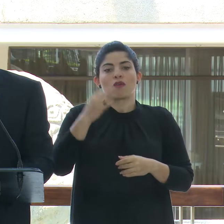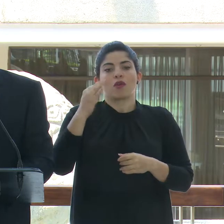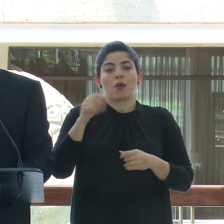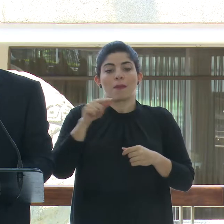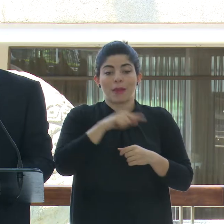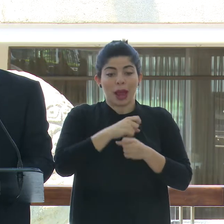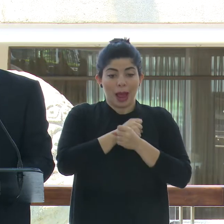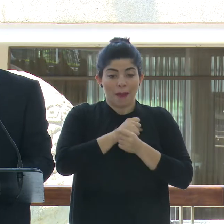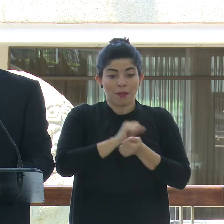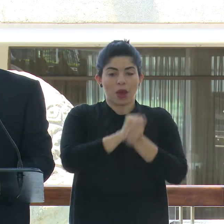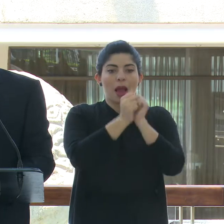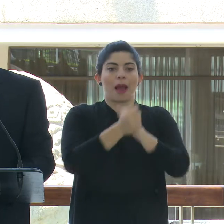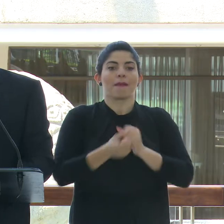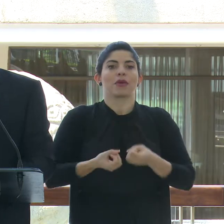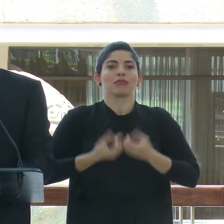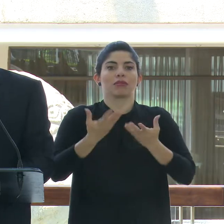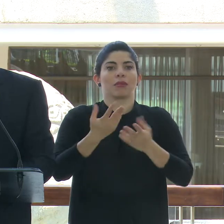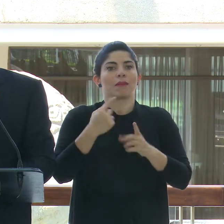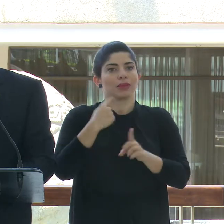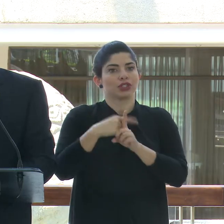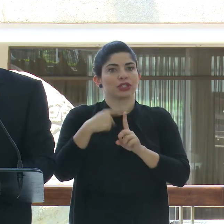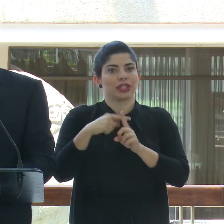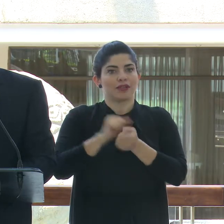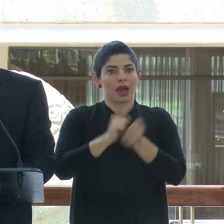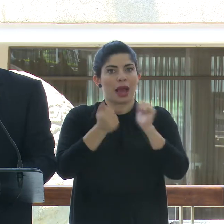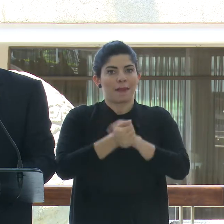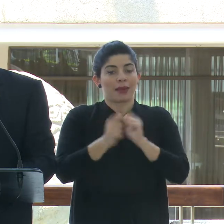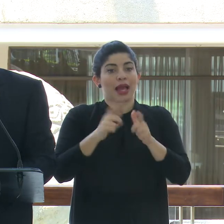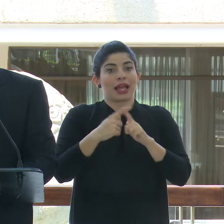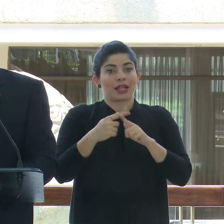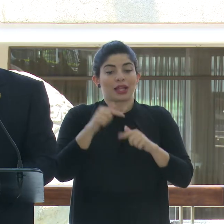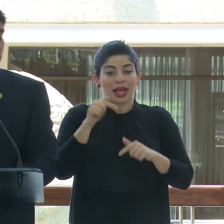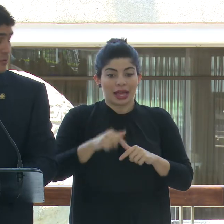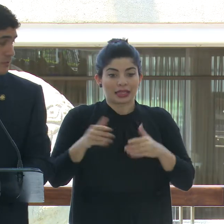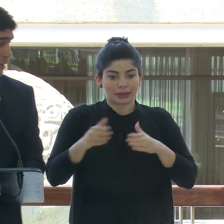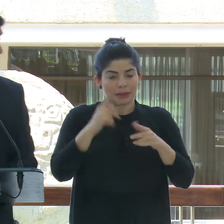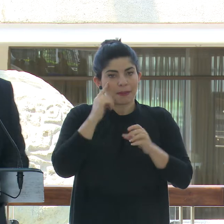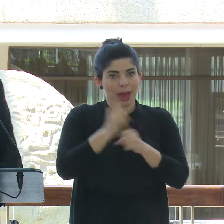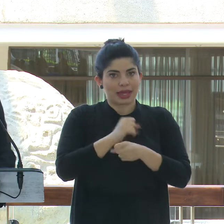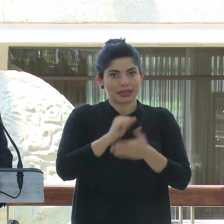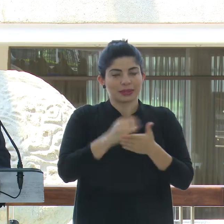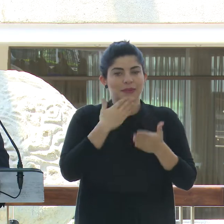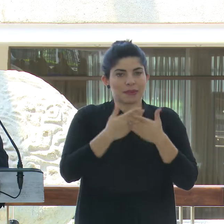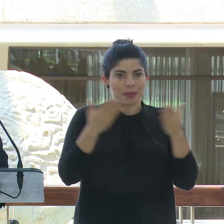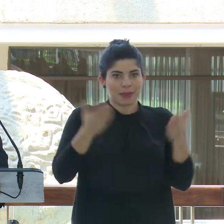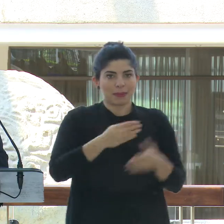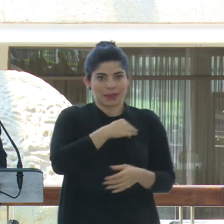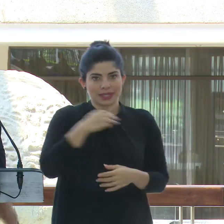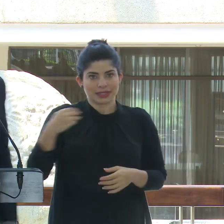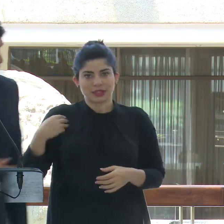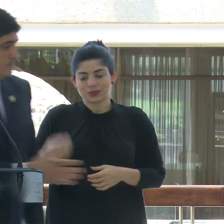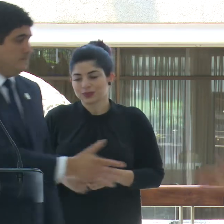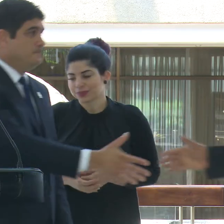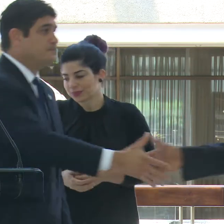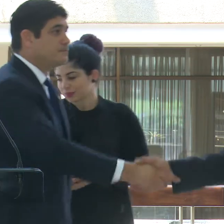eso en un cambio positivo. Así que estamos en esta ley para hacer eso. Bienvenido, ministro.